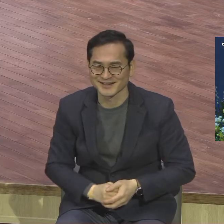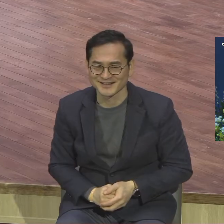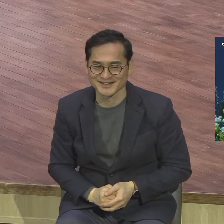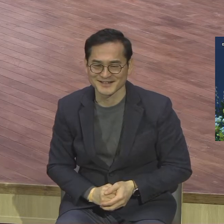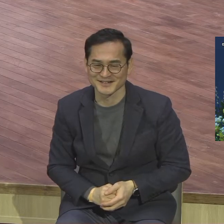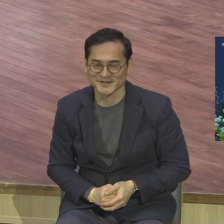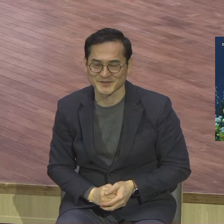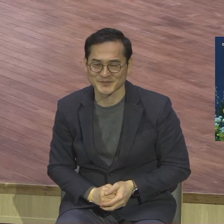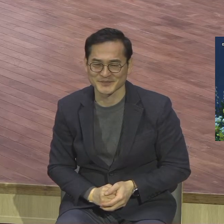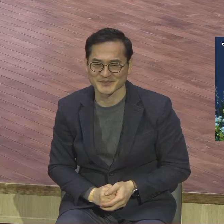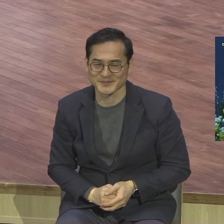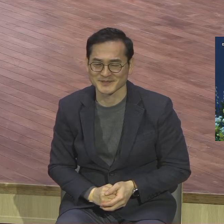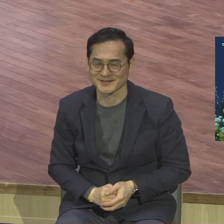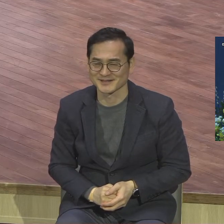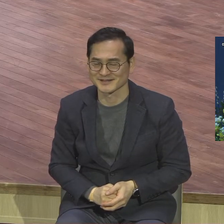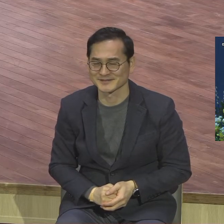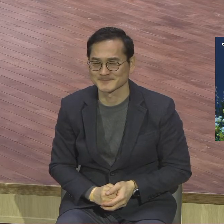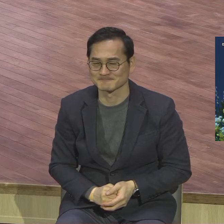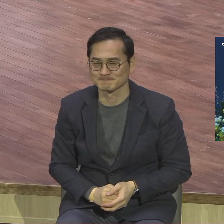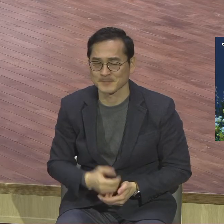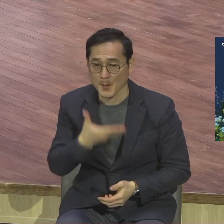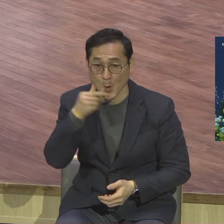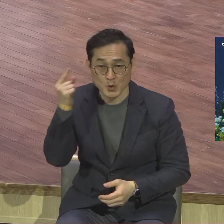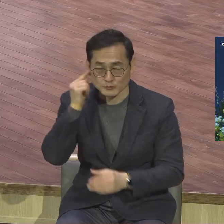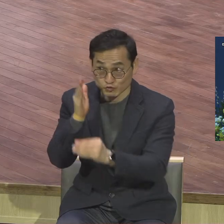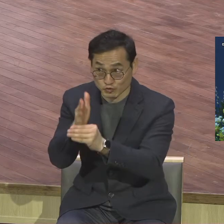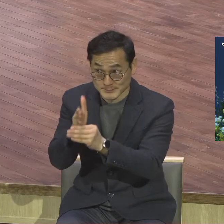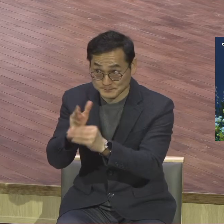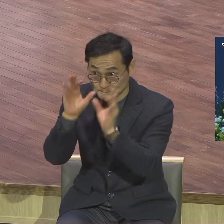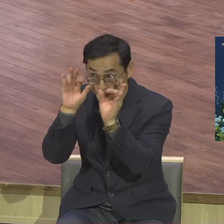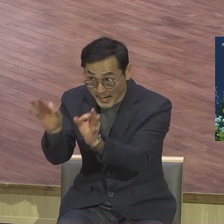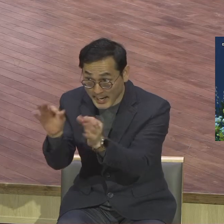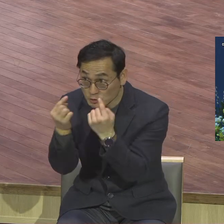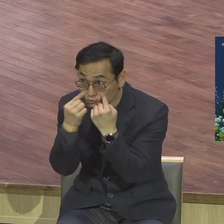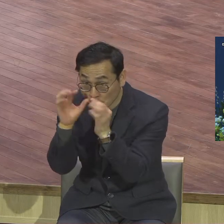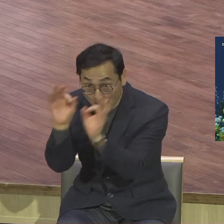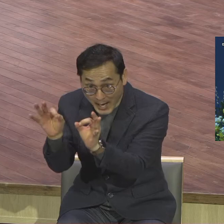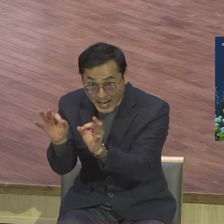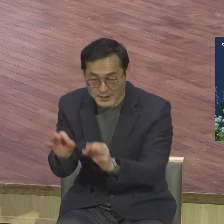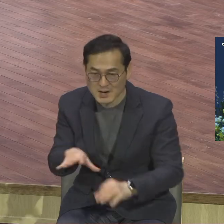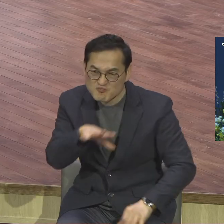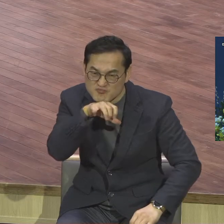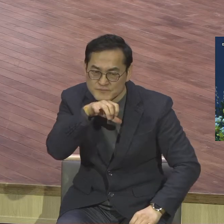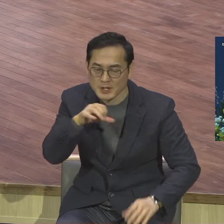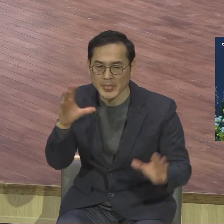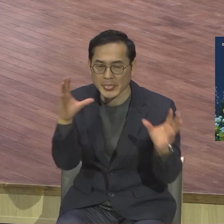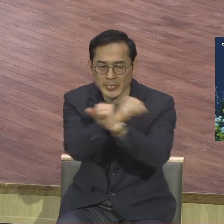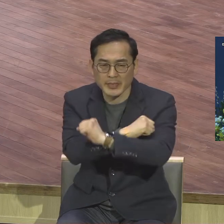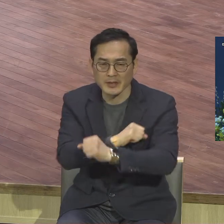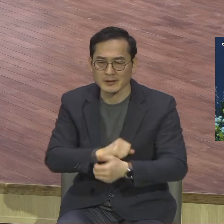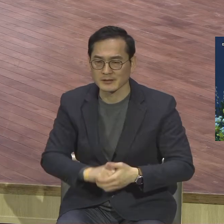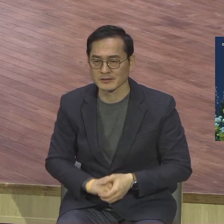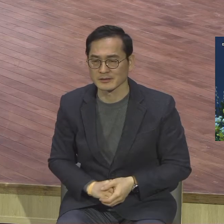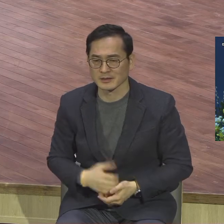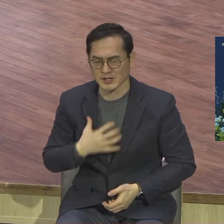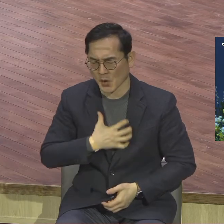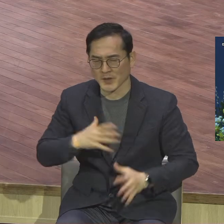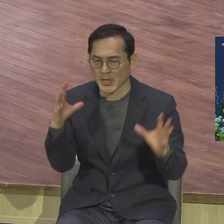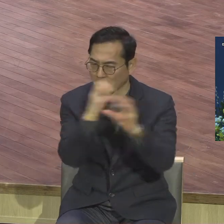보공적 관점을 가지면 불평, 원망, 염려, 걱정하지 않습니다 사실 은혜의 24가 되면요